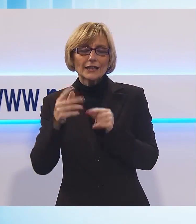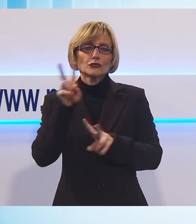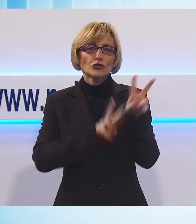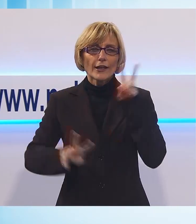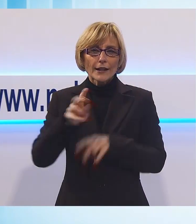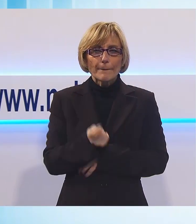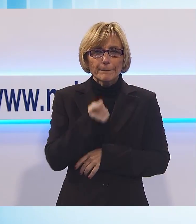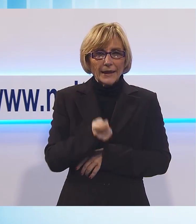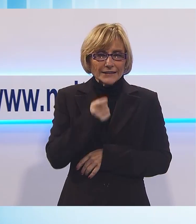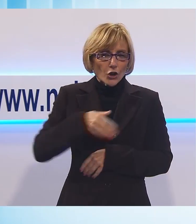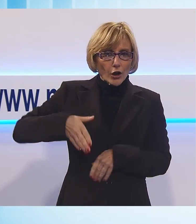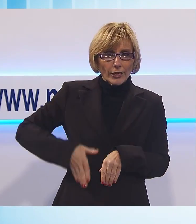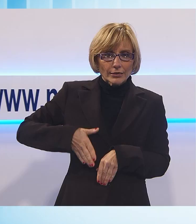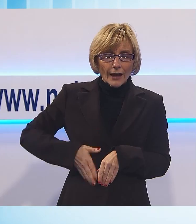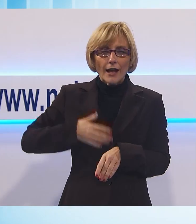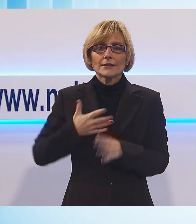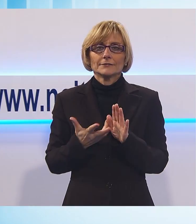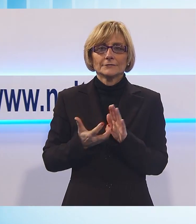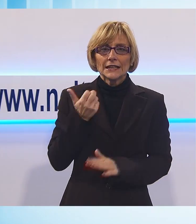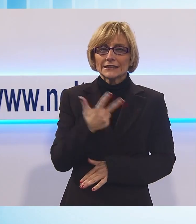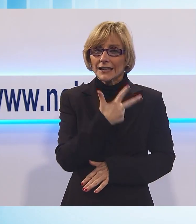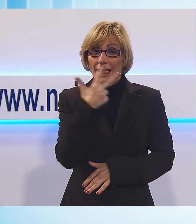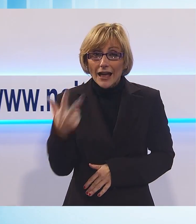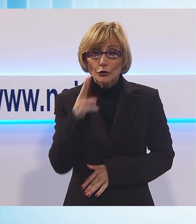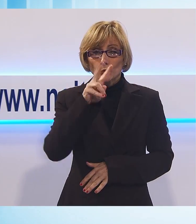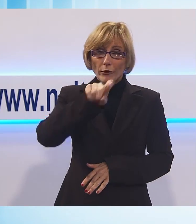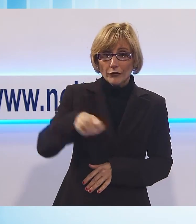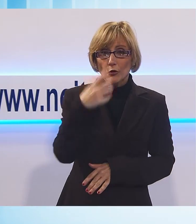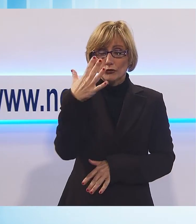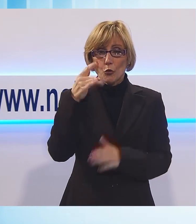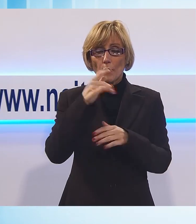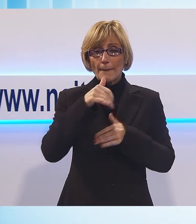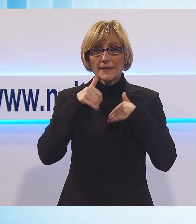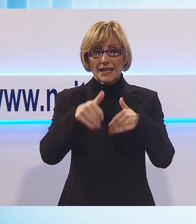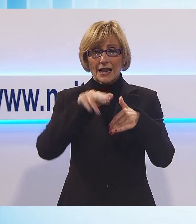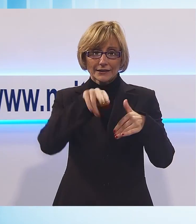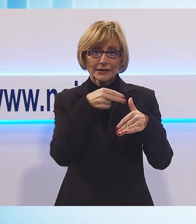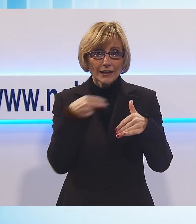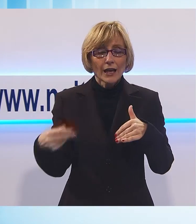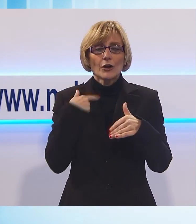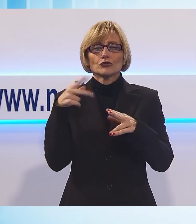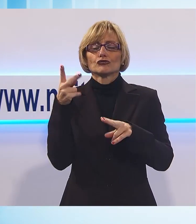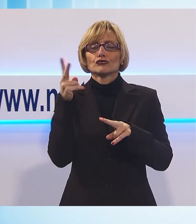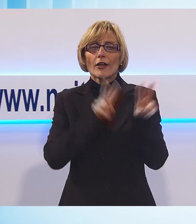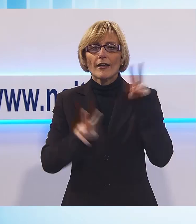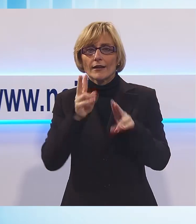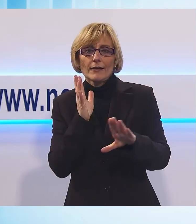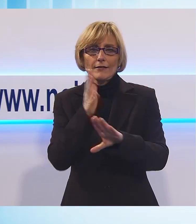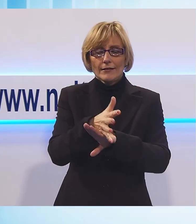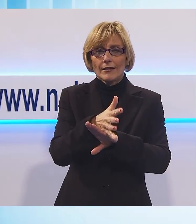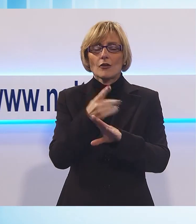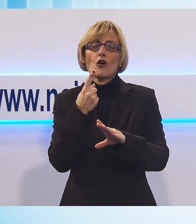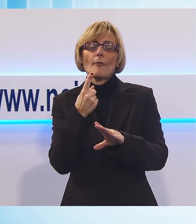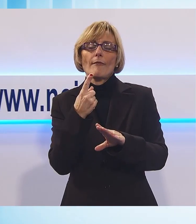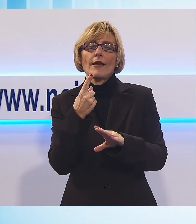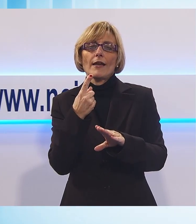anni verranno sottratti 2,5 miliardi di euro, intervenendo sull'adeguamento delle pensioni alle inflazioni. Per